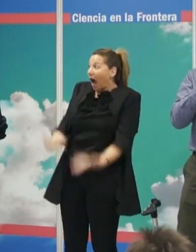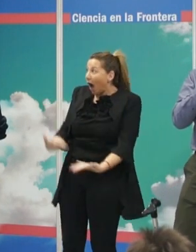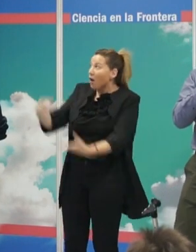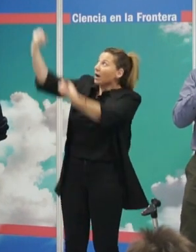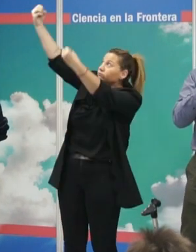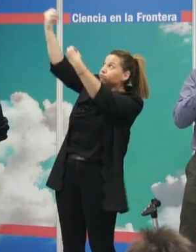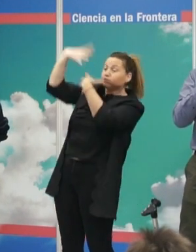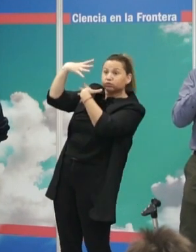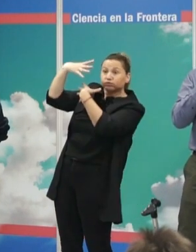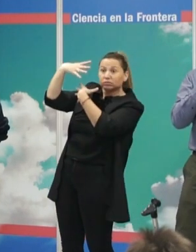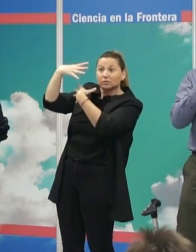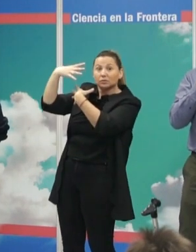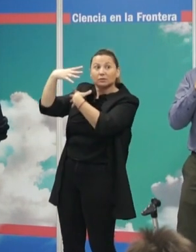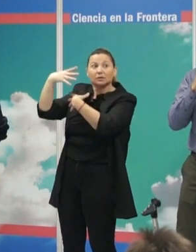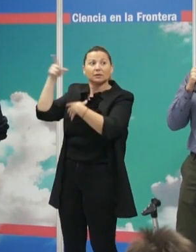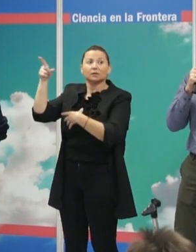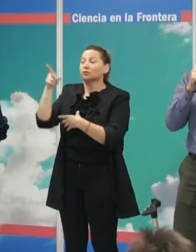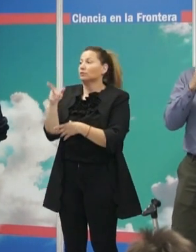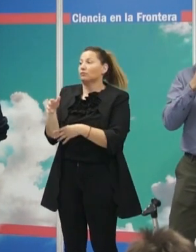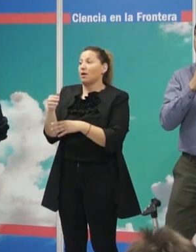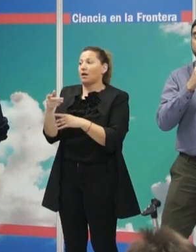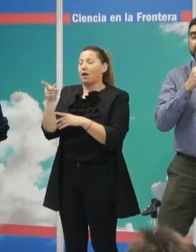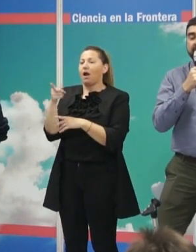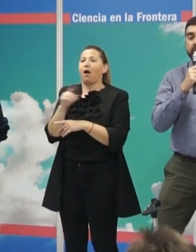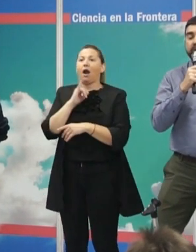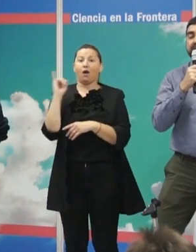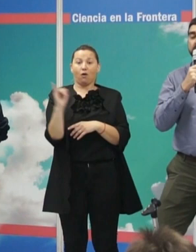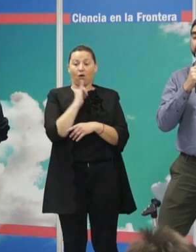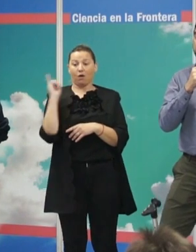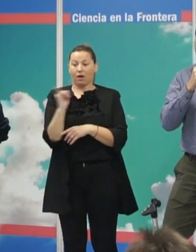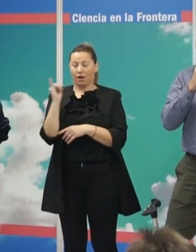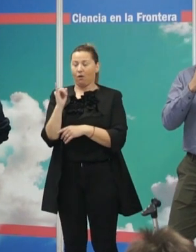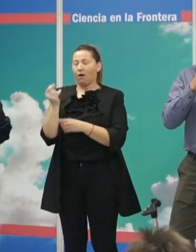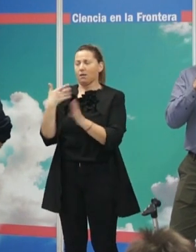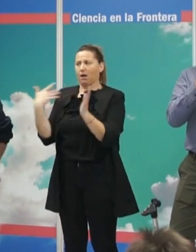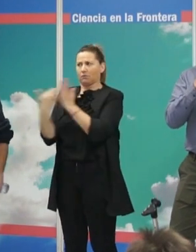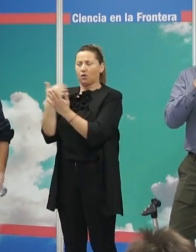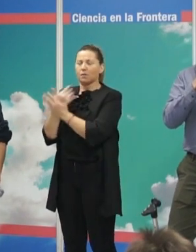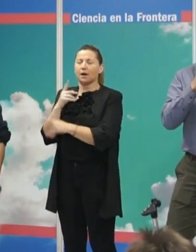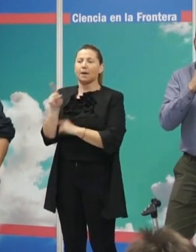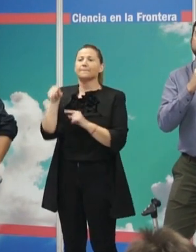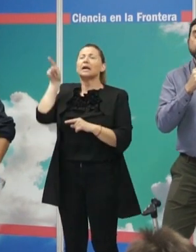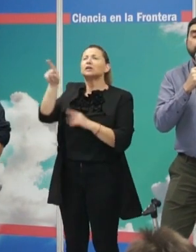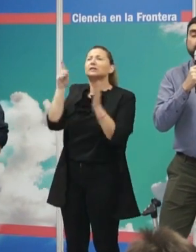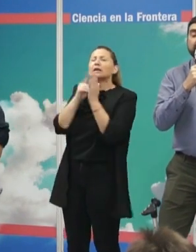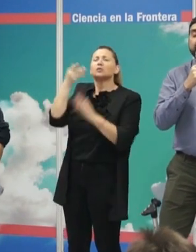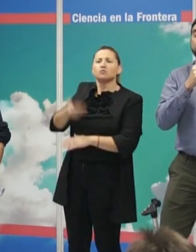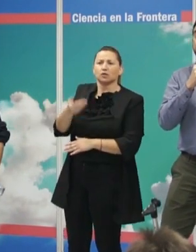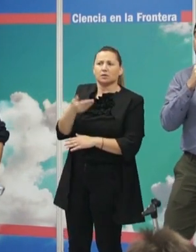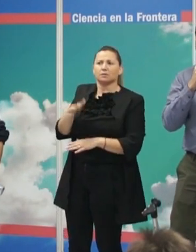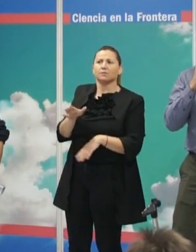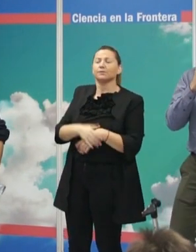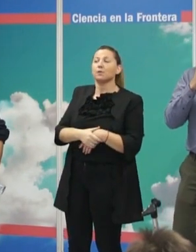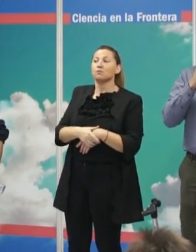momento, salió de esa cuando el Emosopies no existía. No nos dirá cuál lo que había en ese momento en la historia de la humanidad. Esta galaxia es súper importante, porque